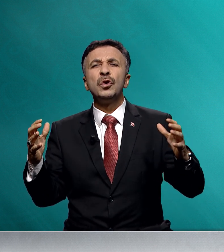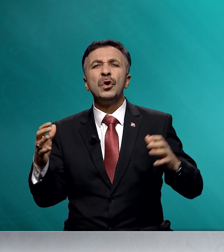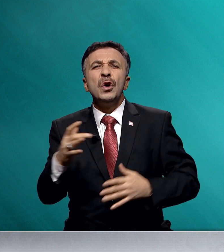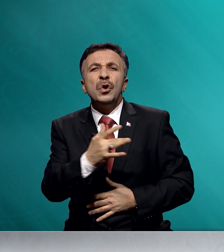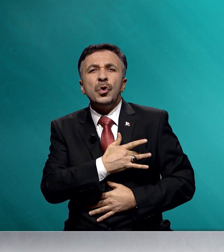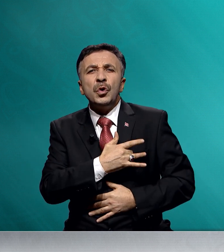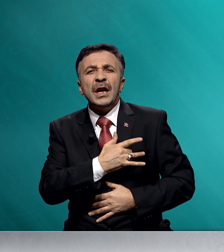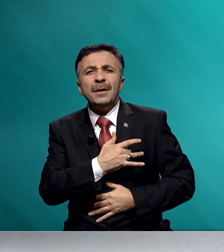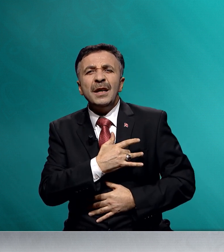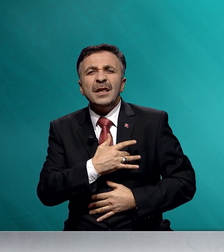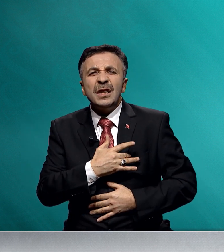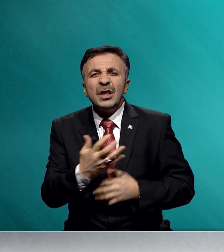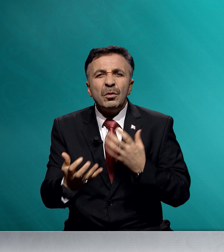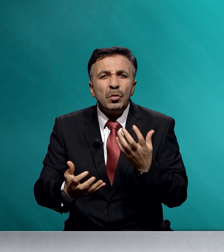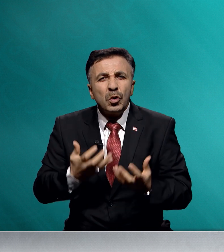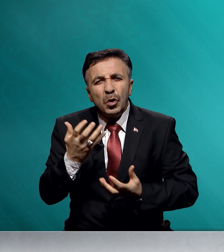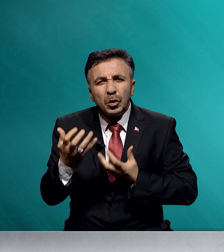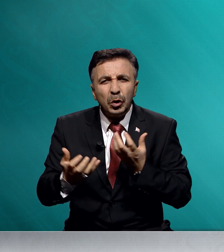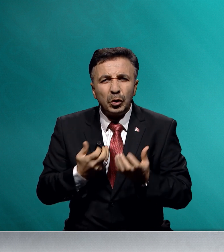yüreğimiz buruktur.